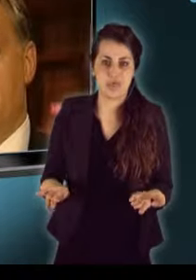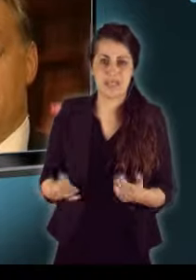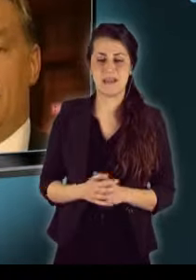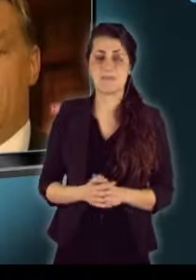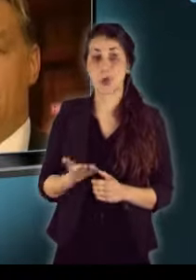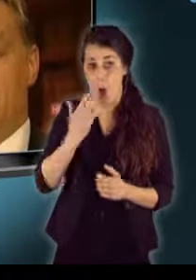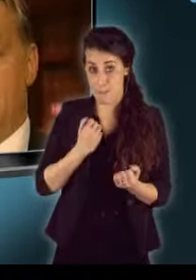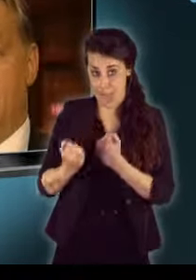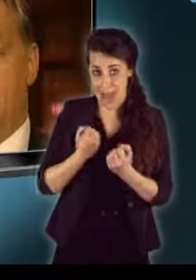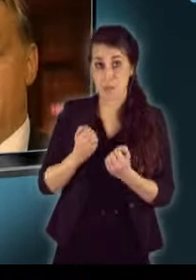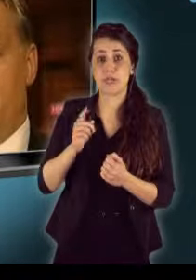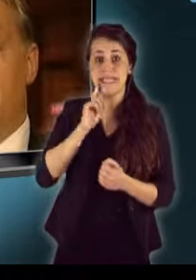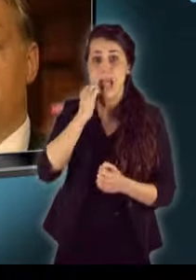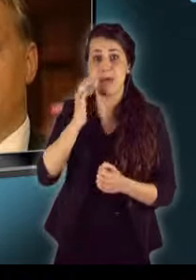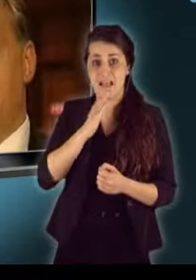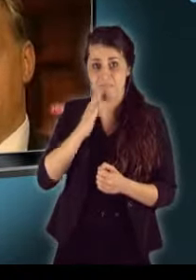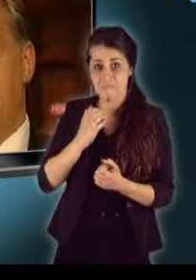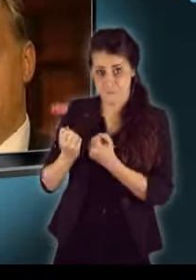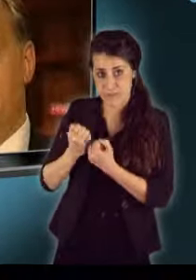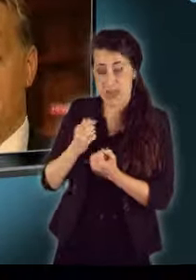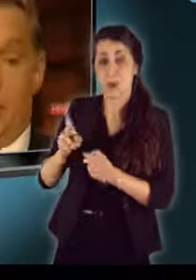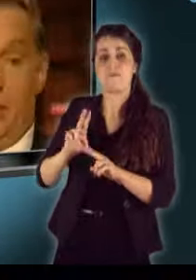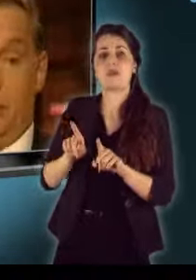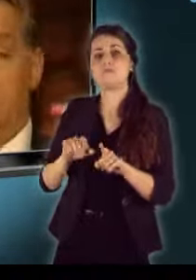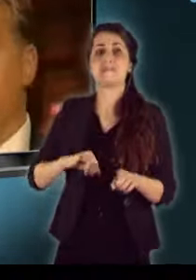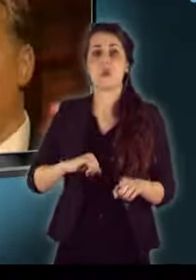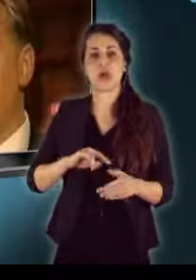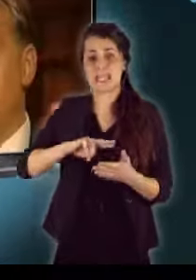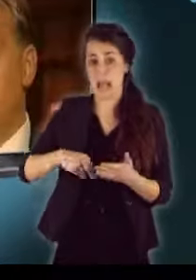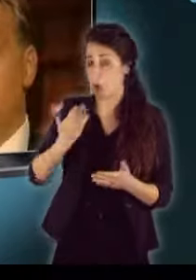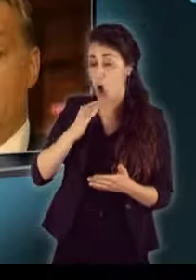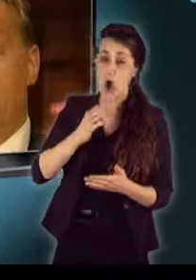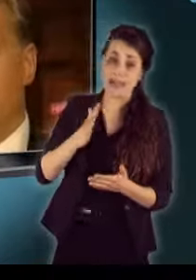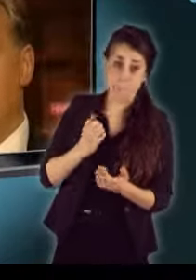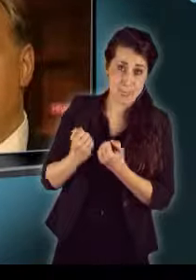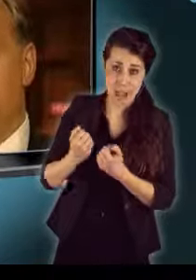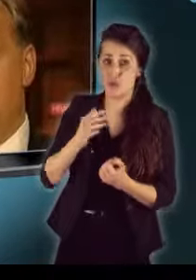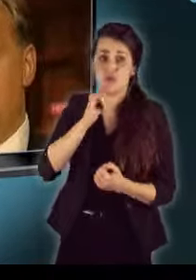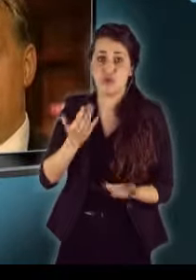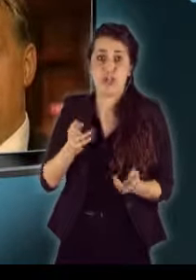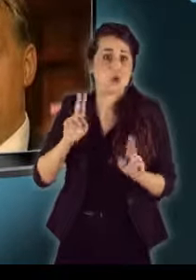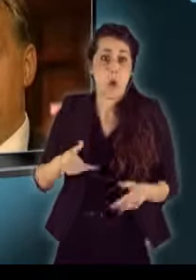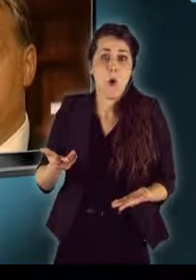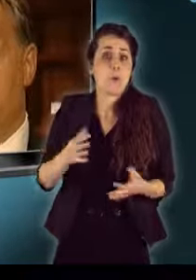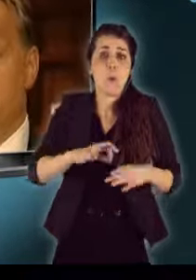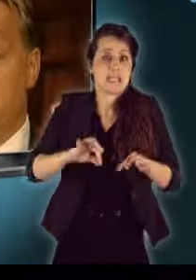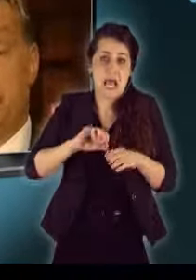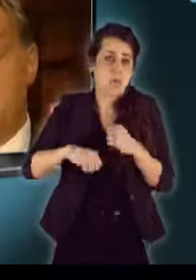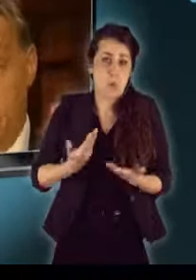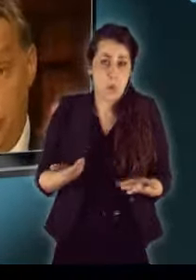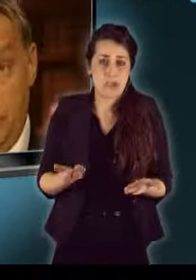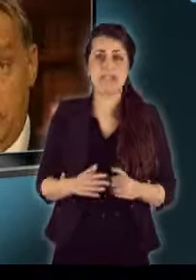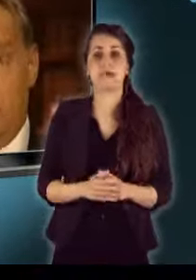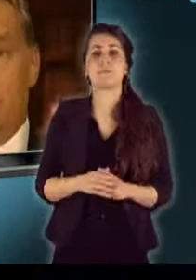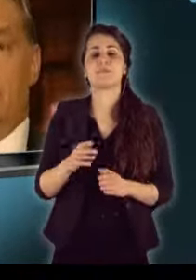Ha megállapodunk az IMF-el, akkor van egy biztonsági szerződésünk, ha nem állapodunk meg, akkor nincs. Attól még az ország állalában is működik. A